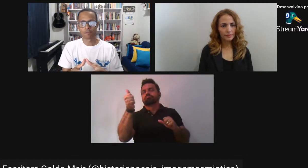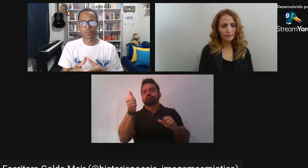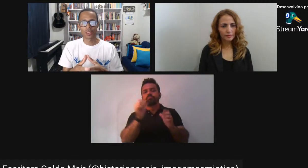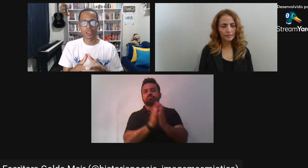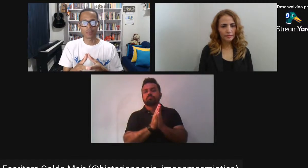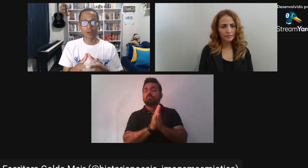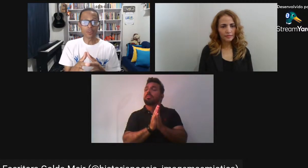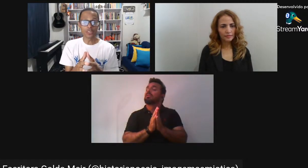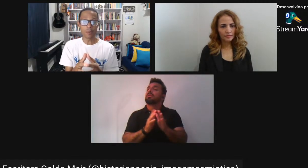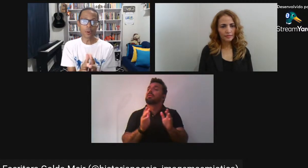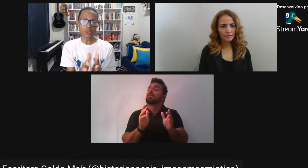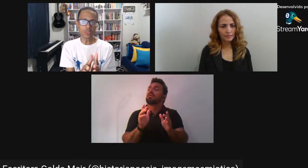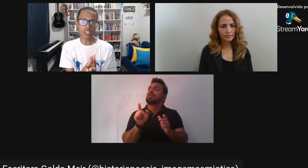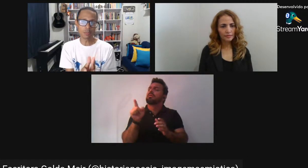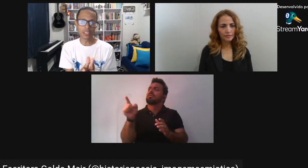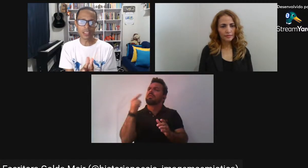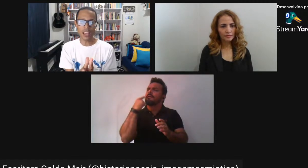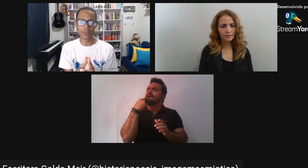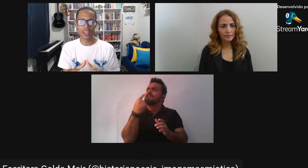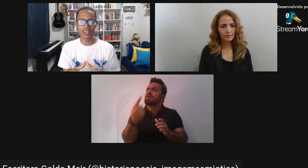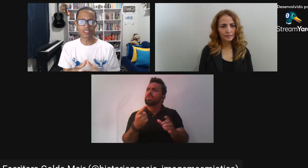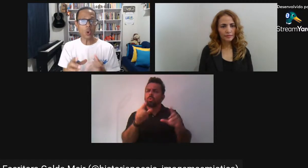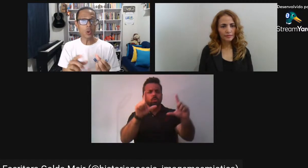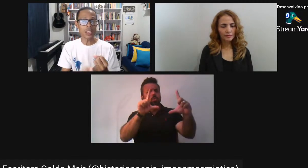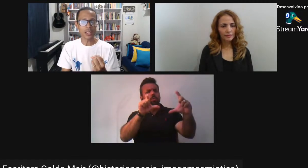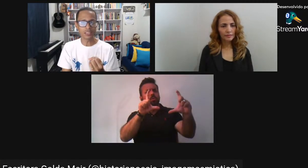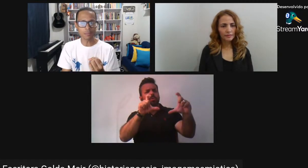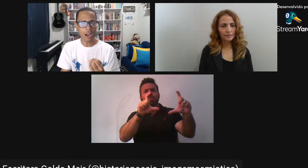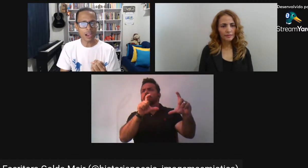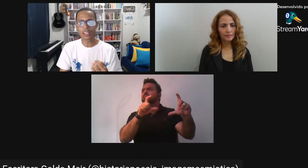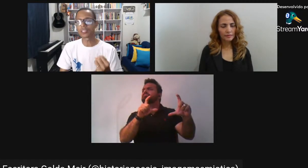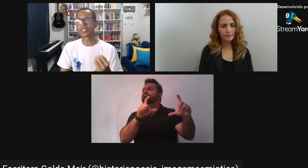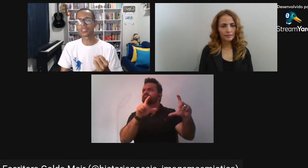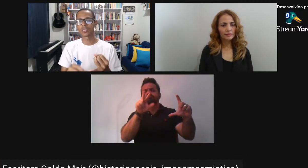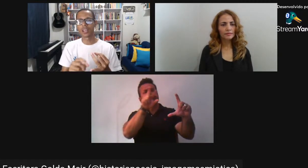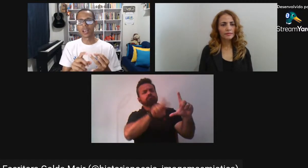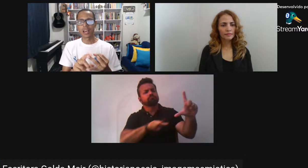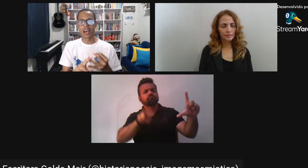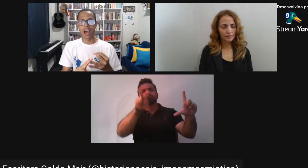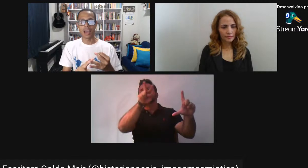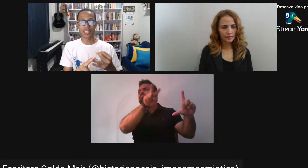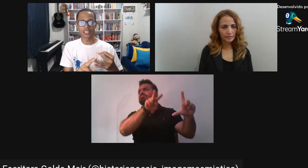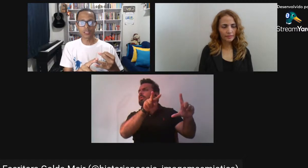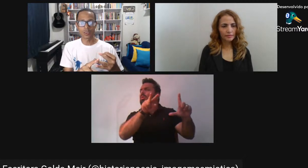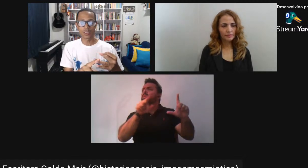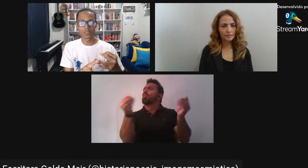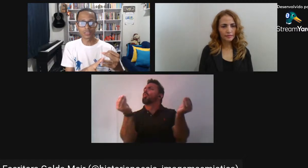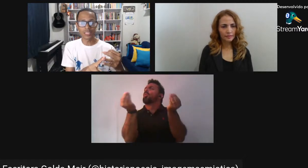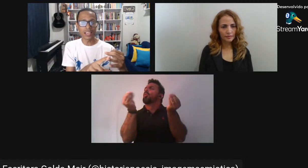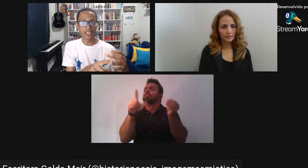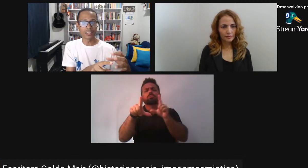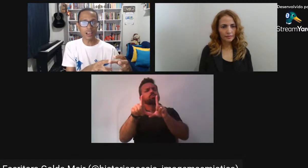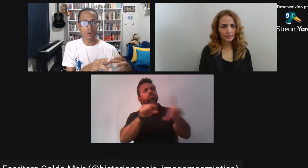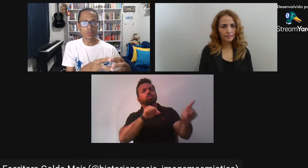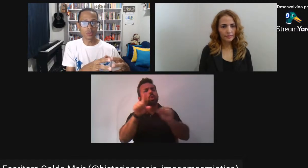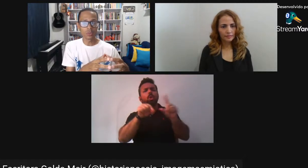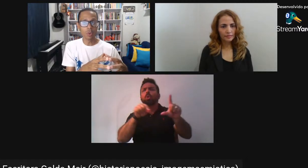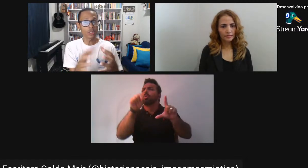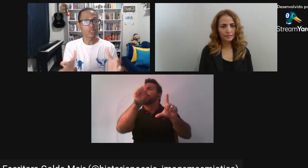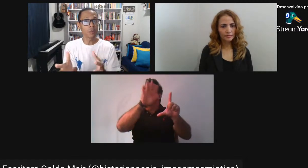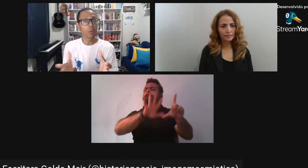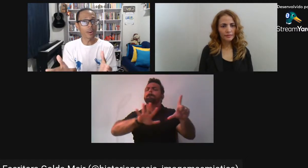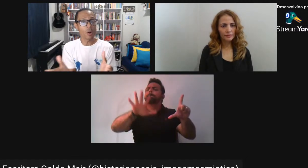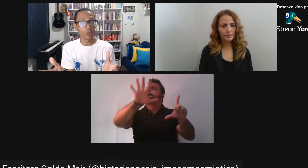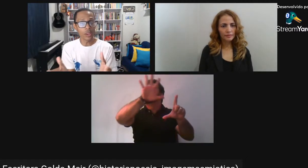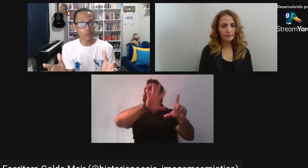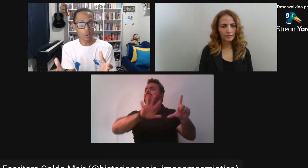Para você Produzir esse material Escolher as imagens A relação Delas Com o